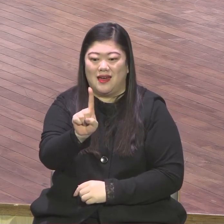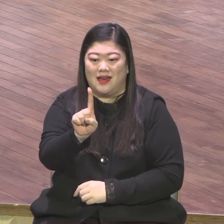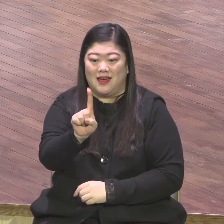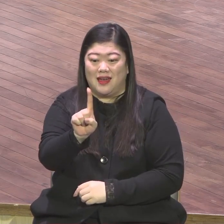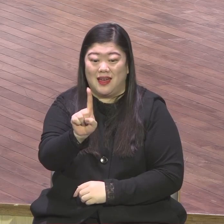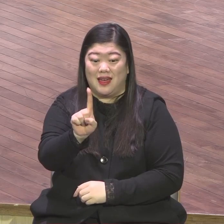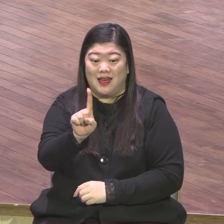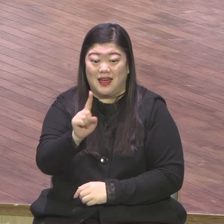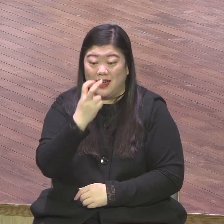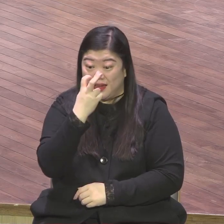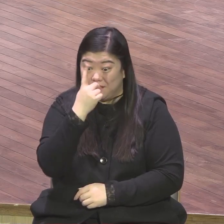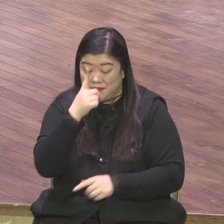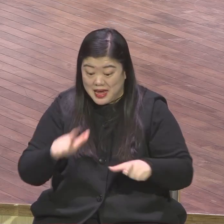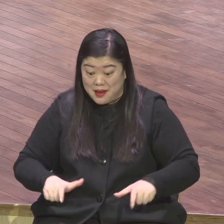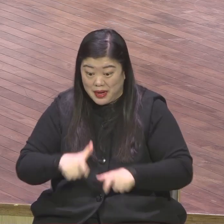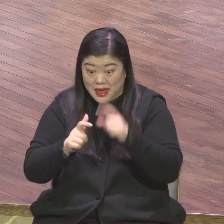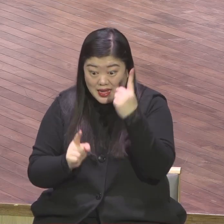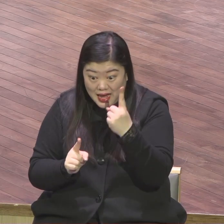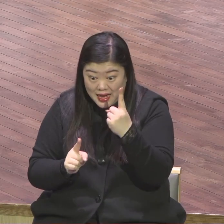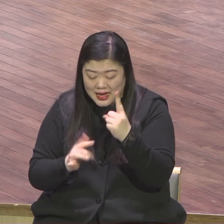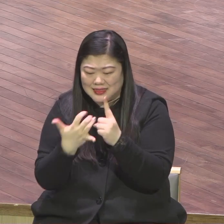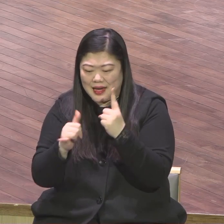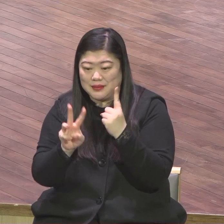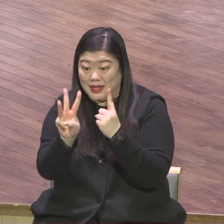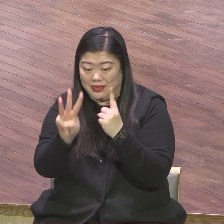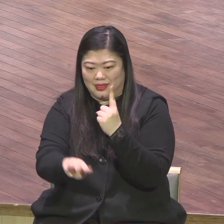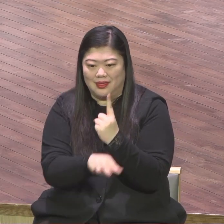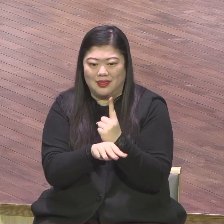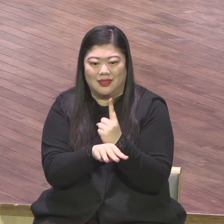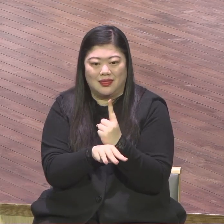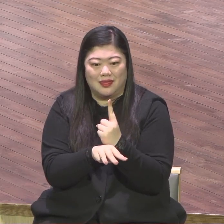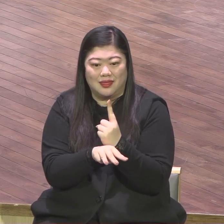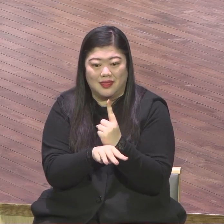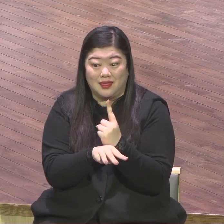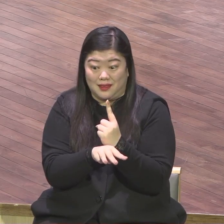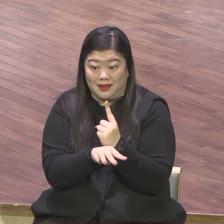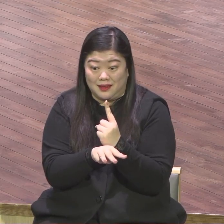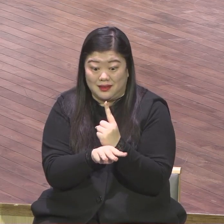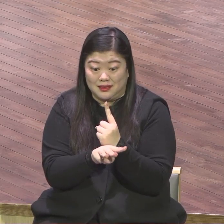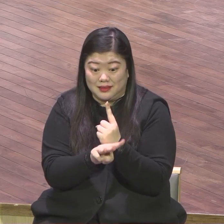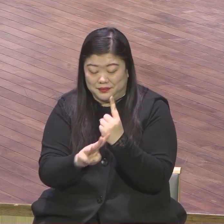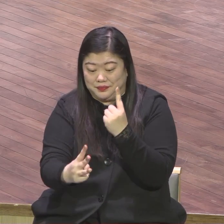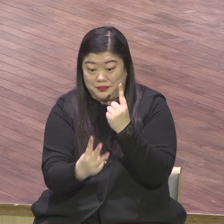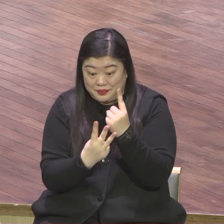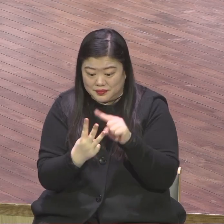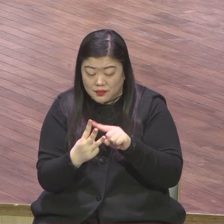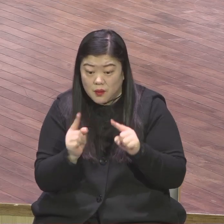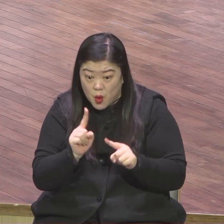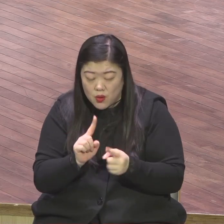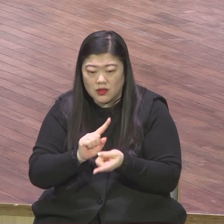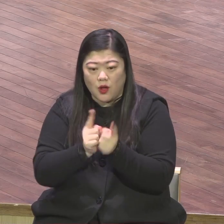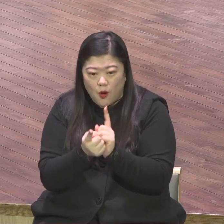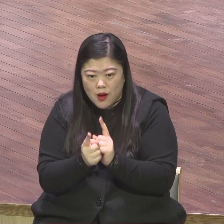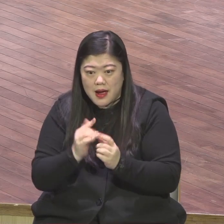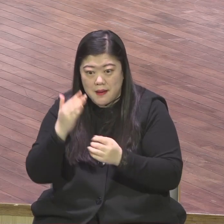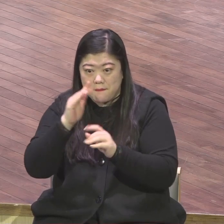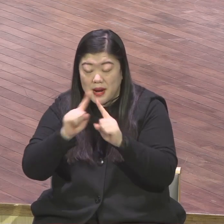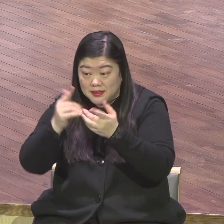3인 1조가 1조가 모여서 뭐하냐 3분이 모여서 말씀포럼입니다 말씀포럼 이